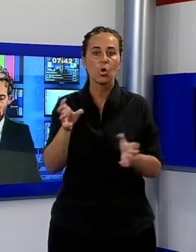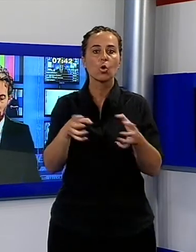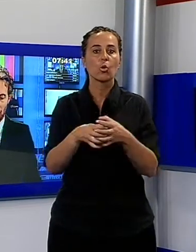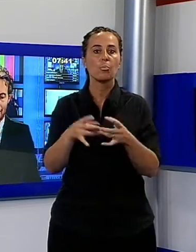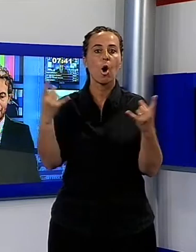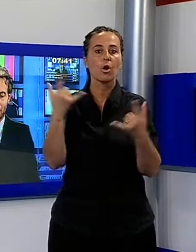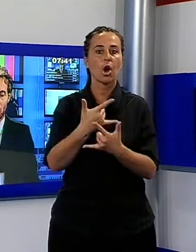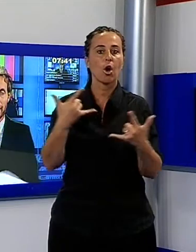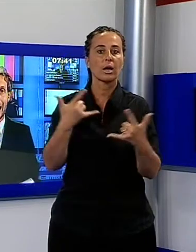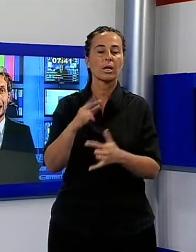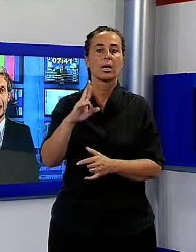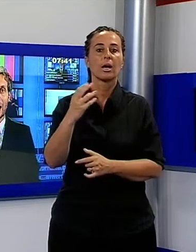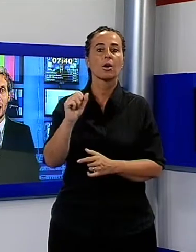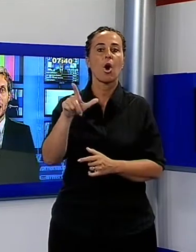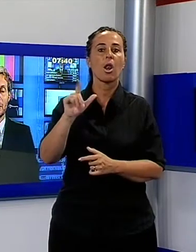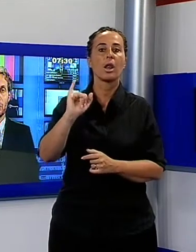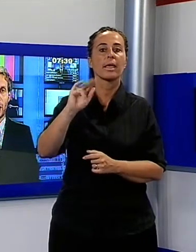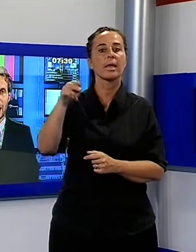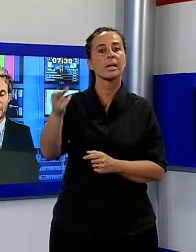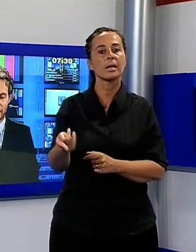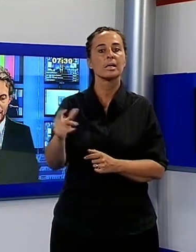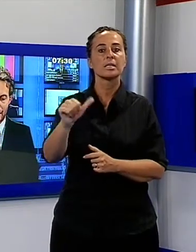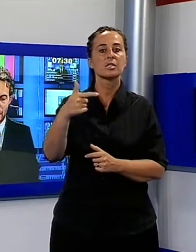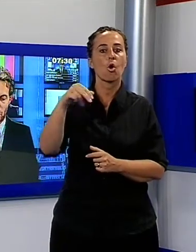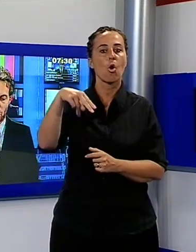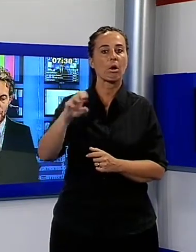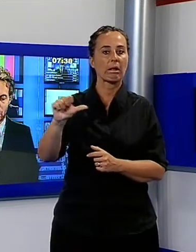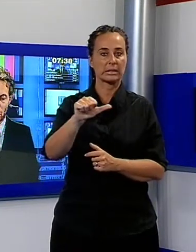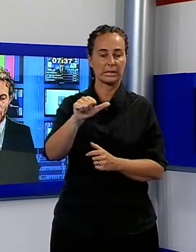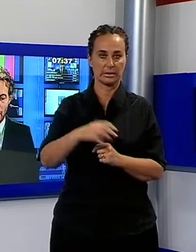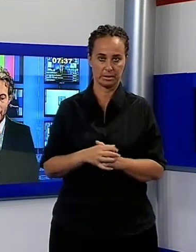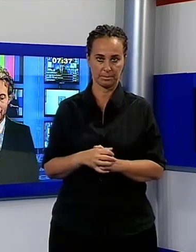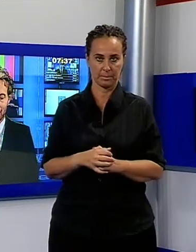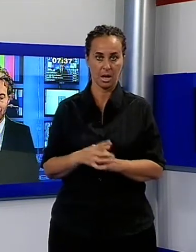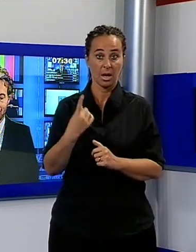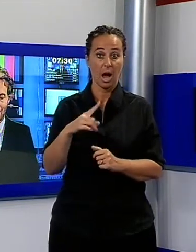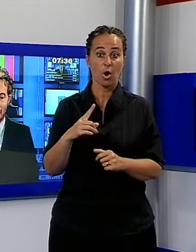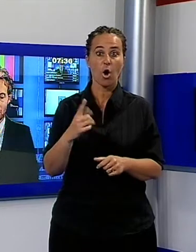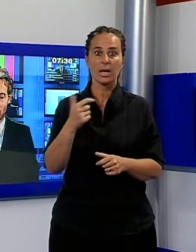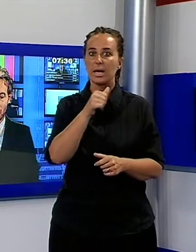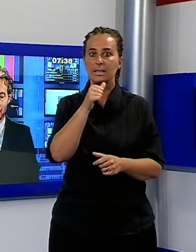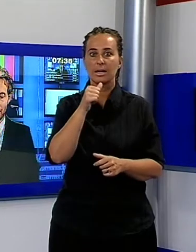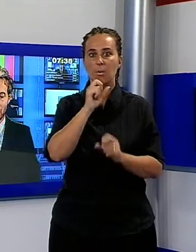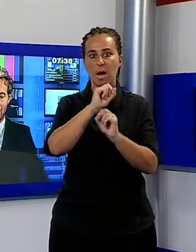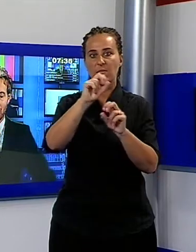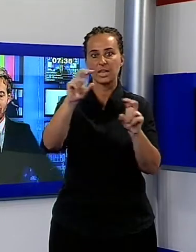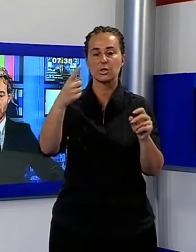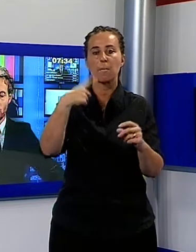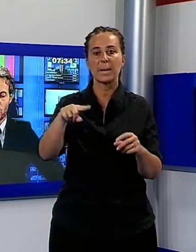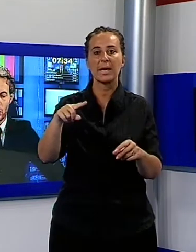state rese note altre misure in vista del concerto di sabato, in particolare Viale Carducci è